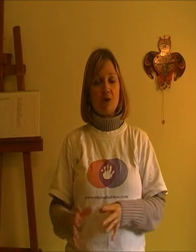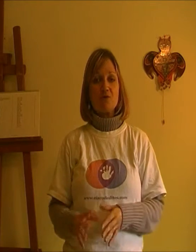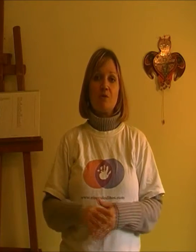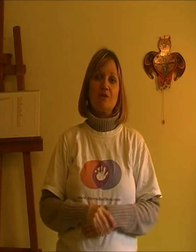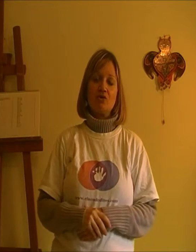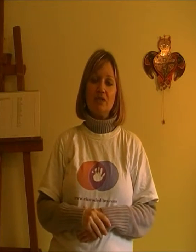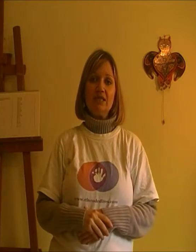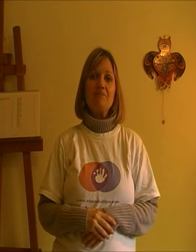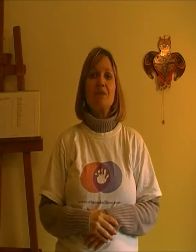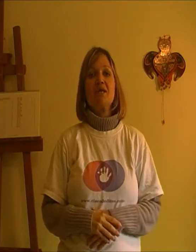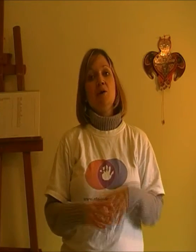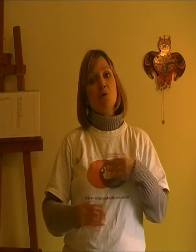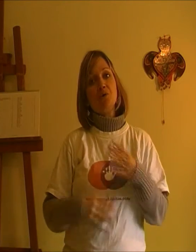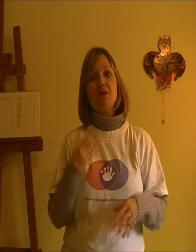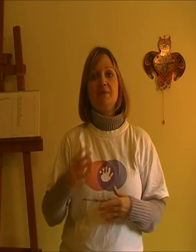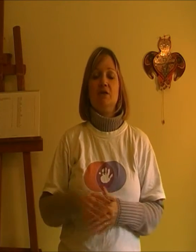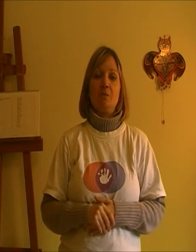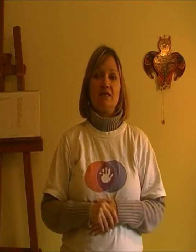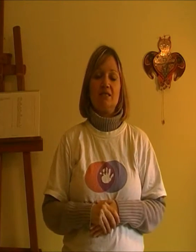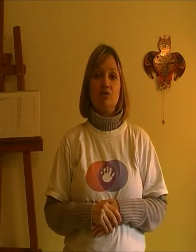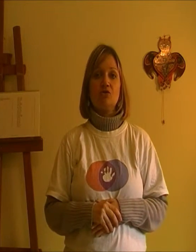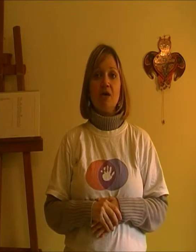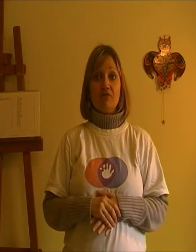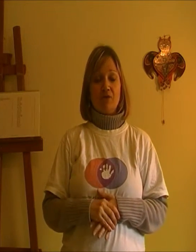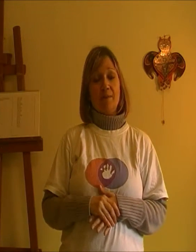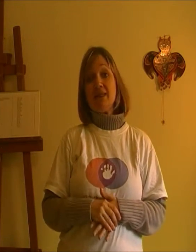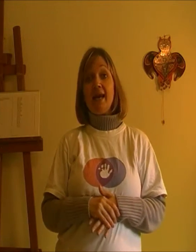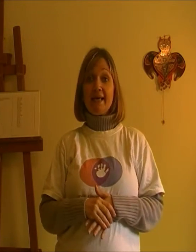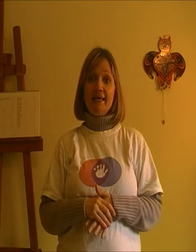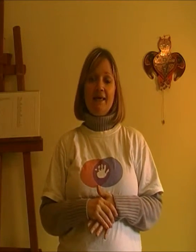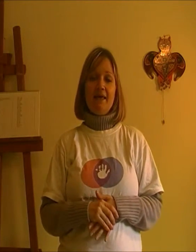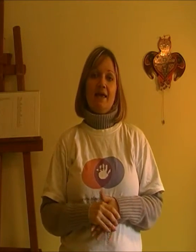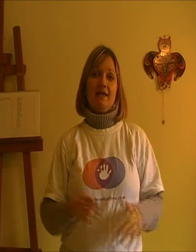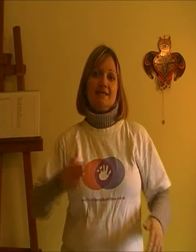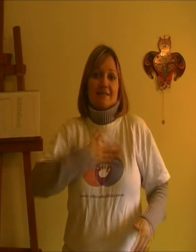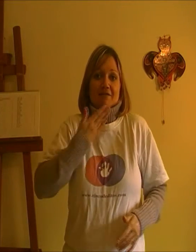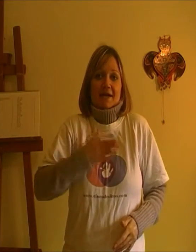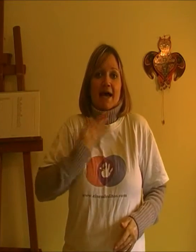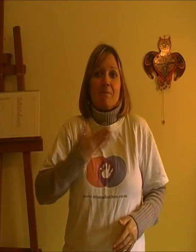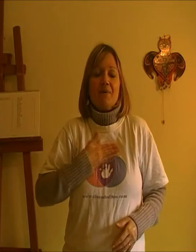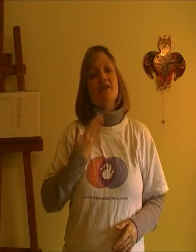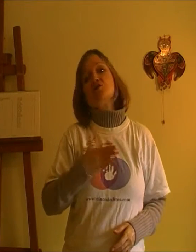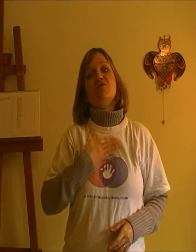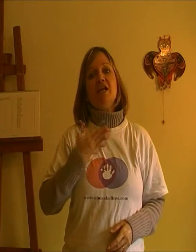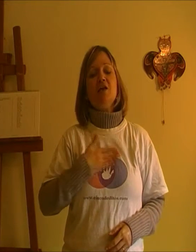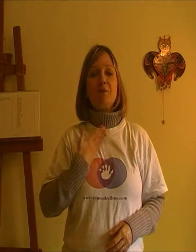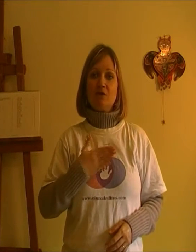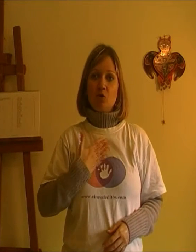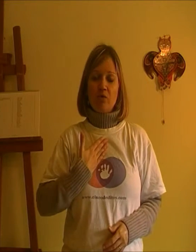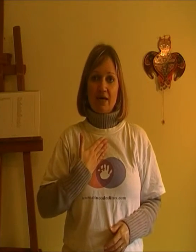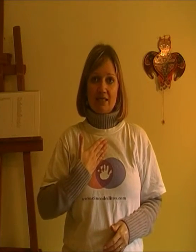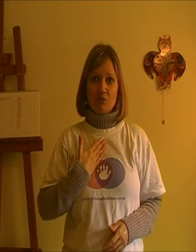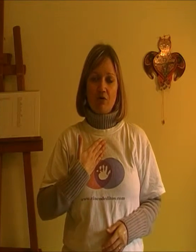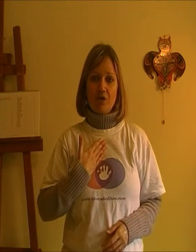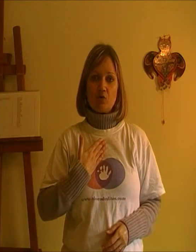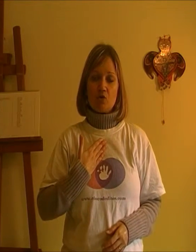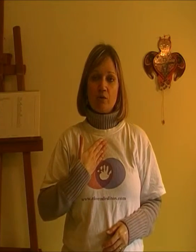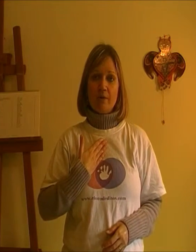hacer una versión más cortita y luego ir metiendo más signos. Fundamental aquí es happy, estoy feliz, para introducir las emociones con nuestro